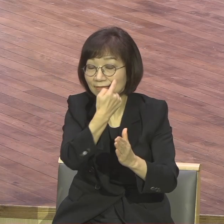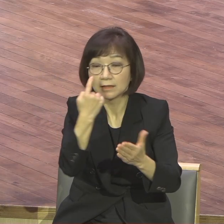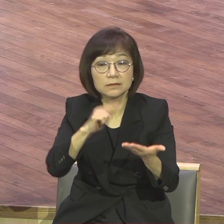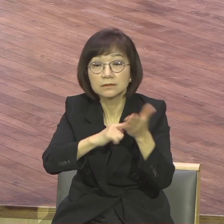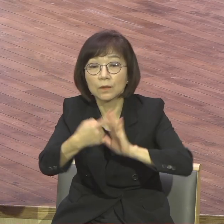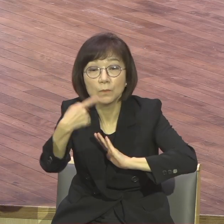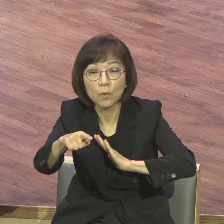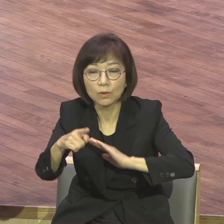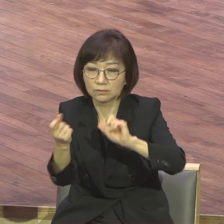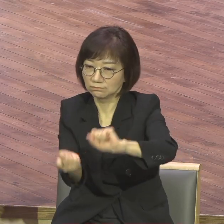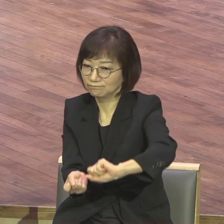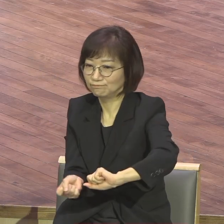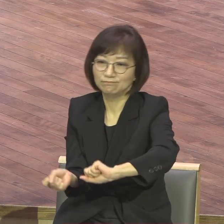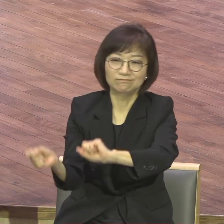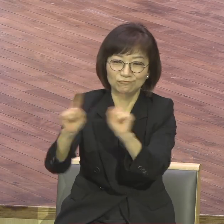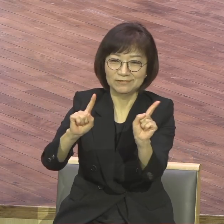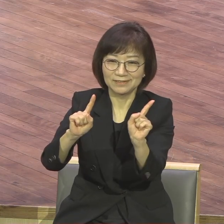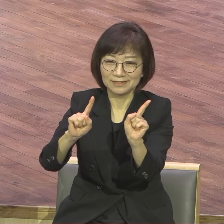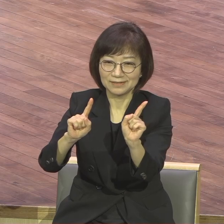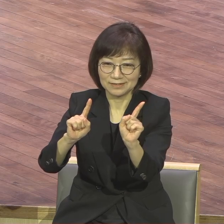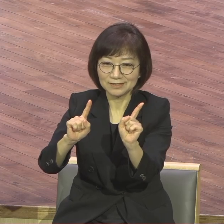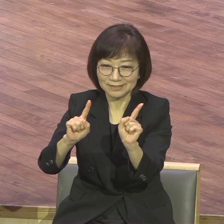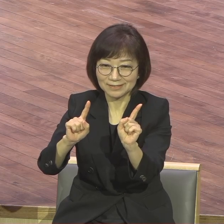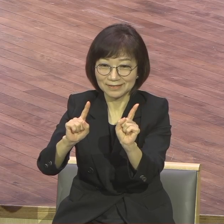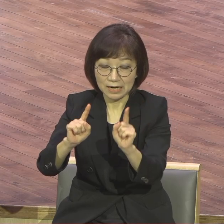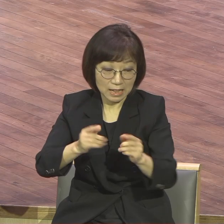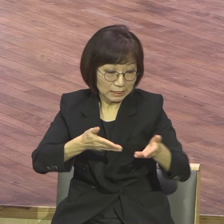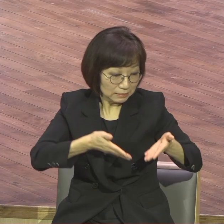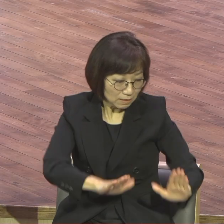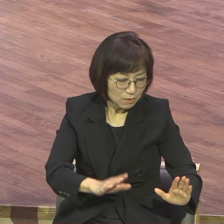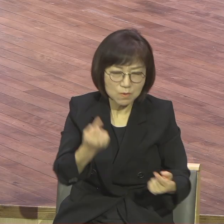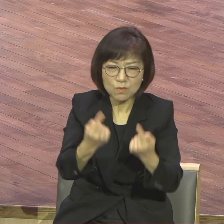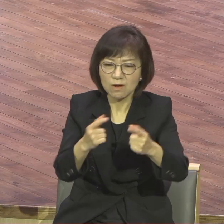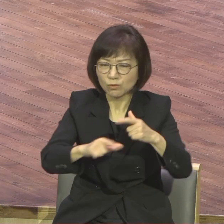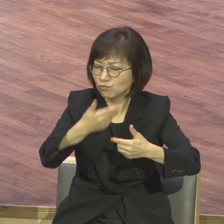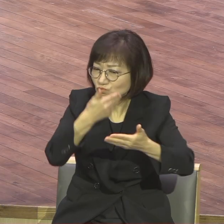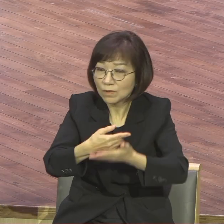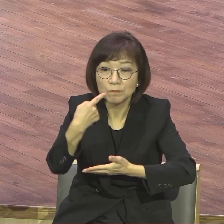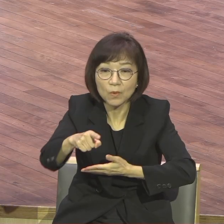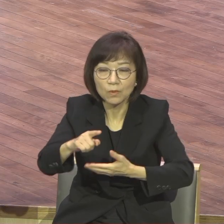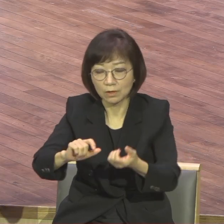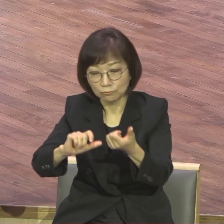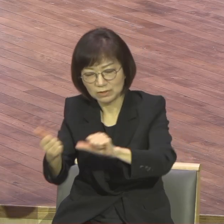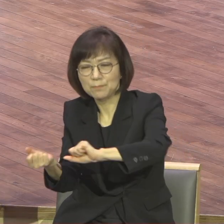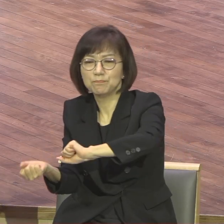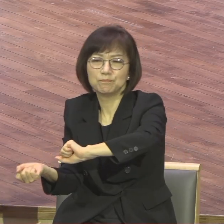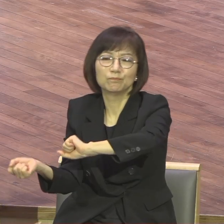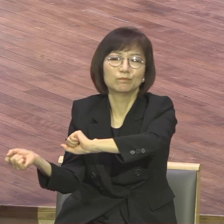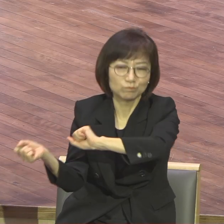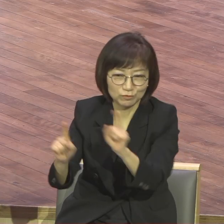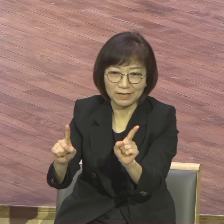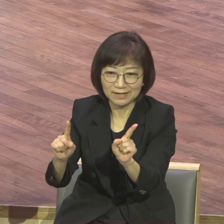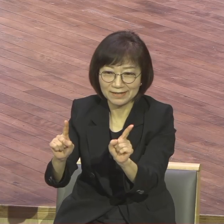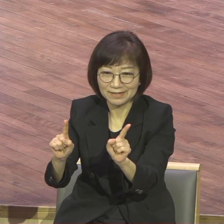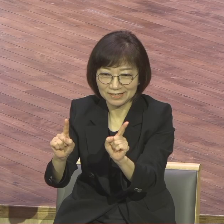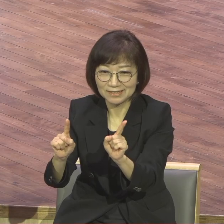부활이라는 것이 어쩌면 탄생보다 더 중요해요. 부활 이 부활이 모든